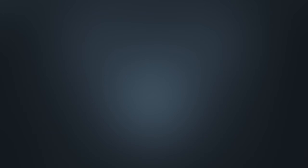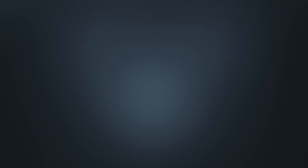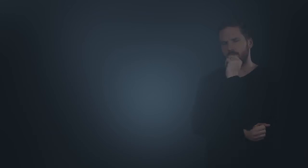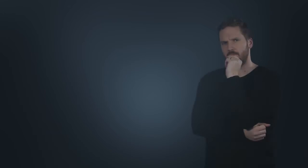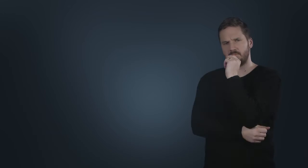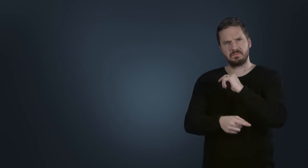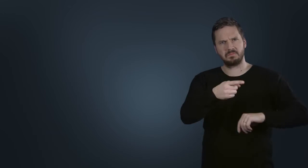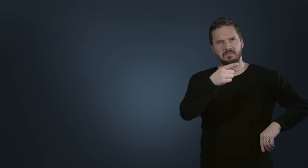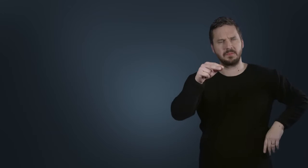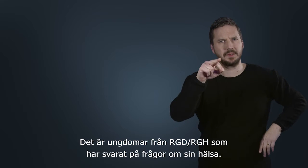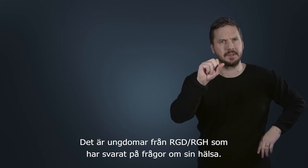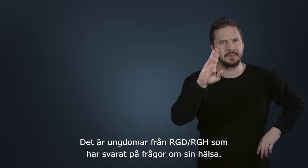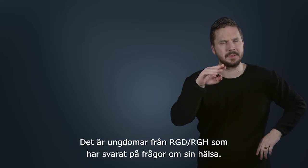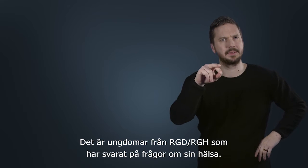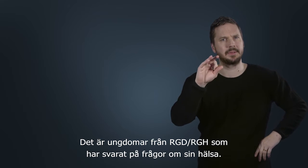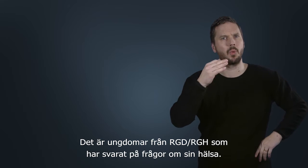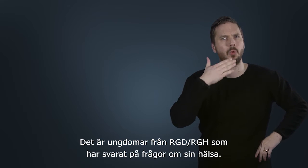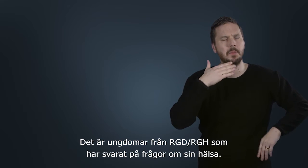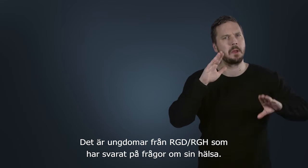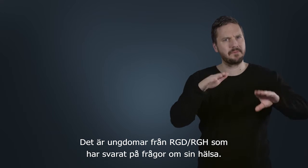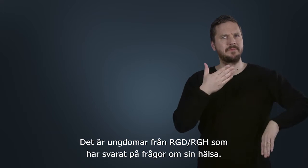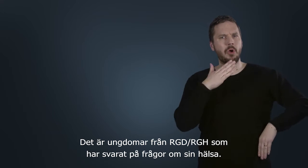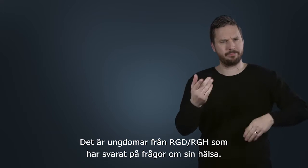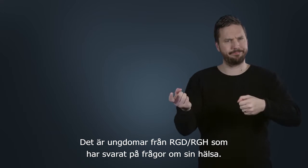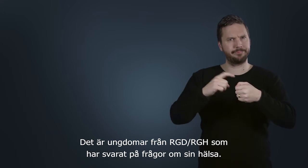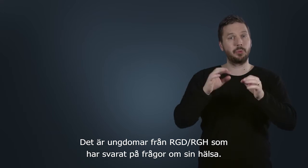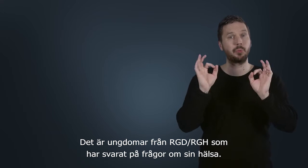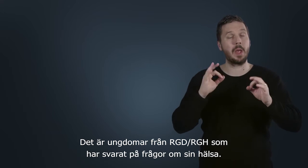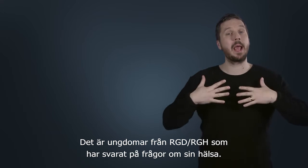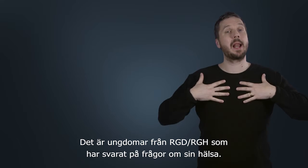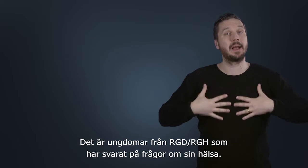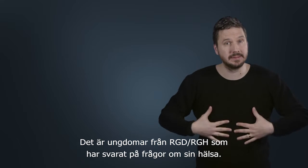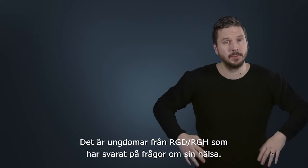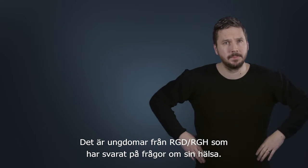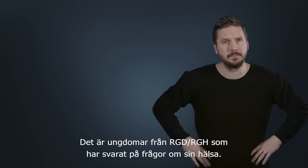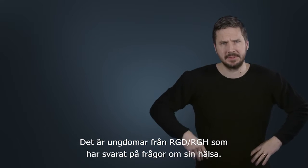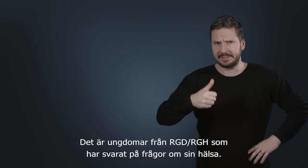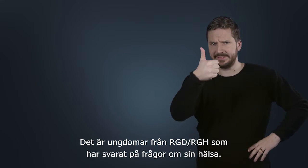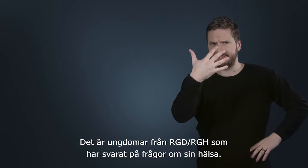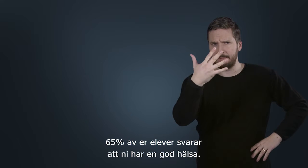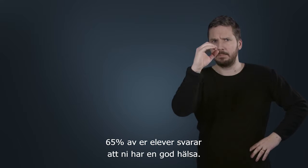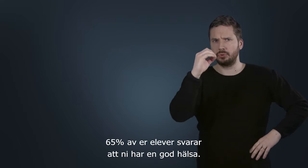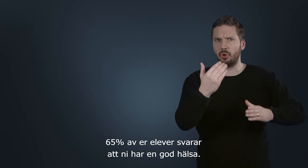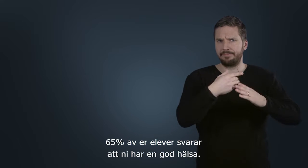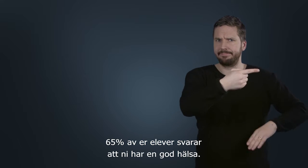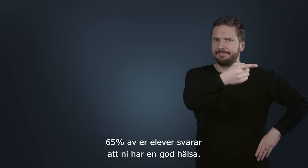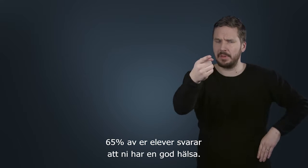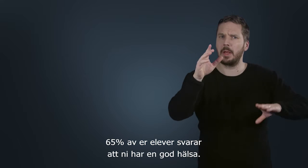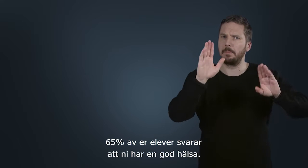Det är ungdomar från RGD-RGH som har svarat på frågor om sin hälsa. 65% av er elever